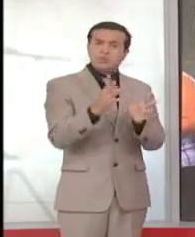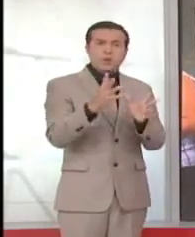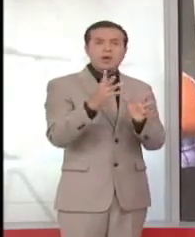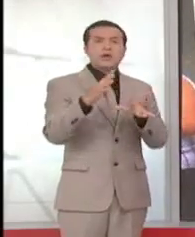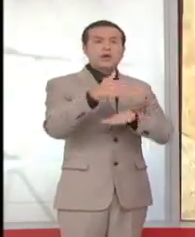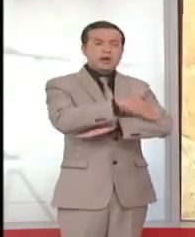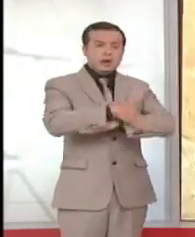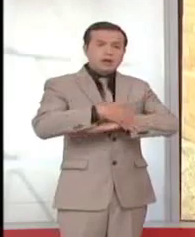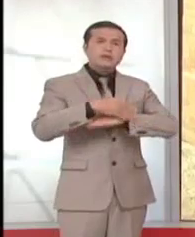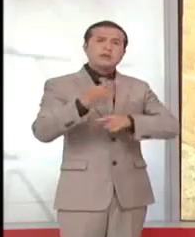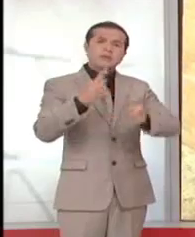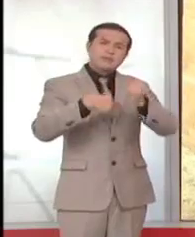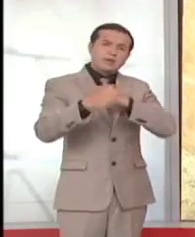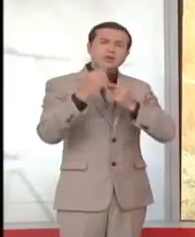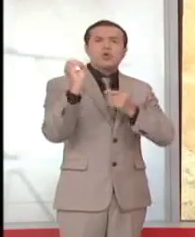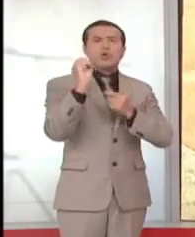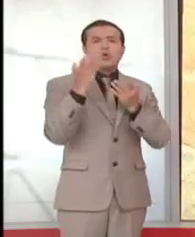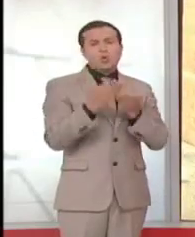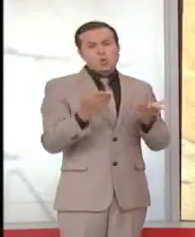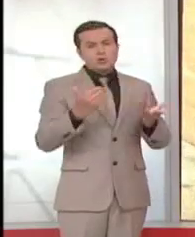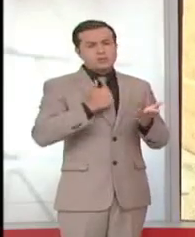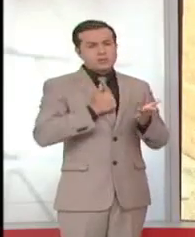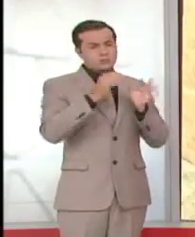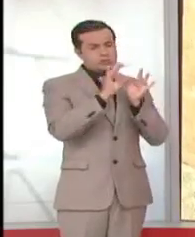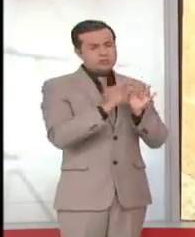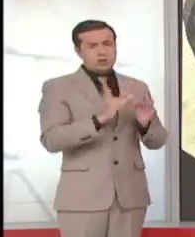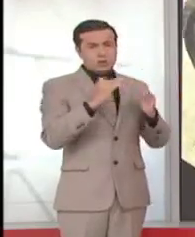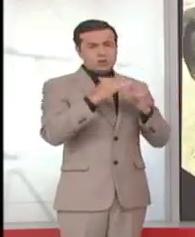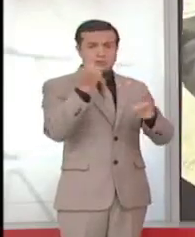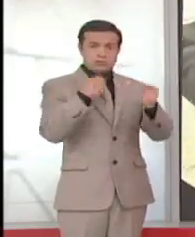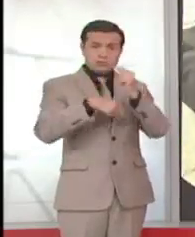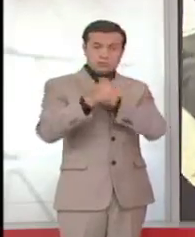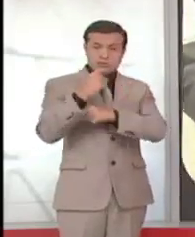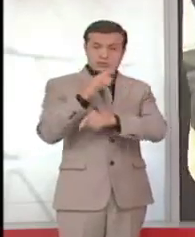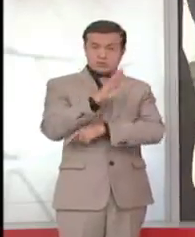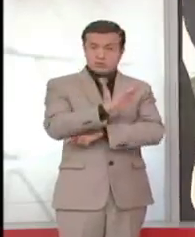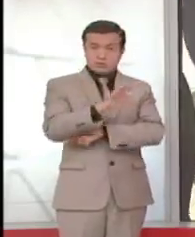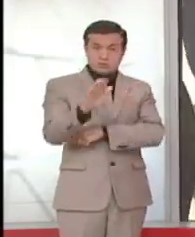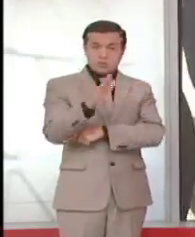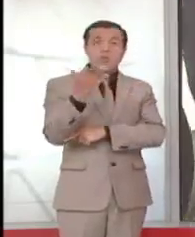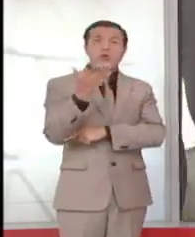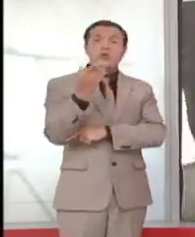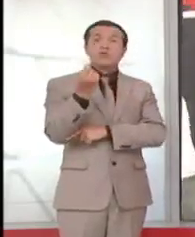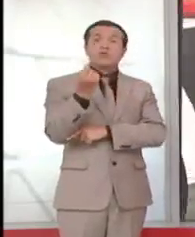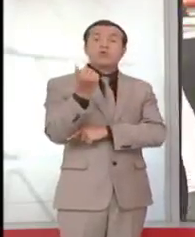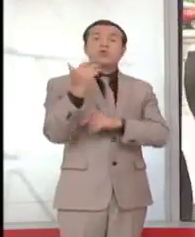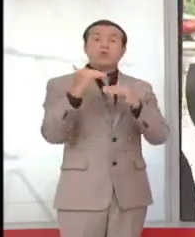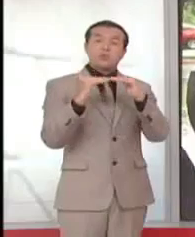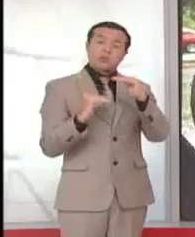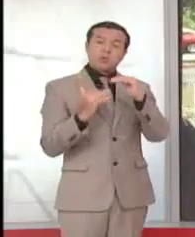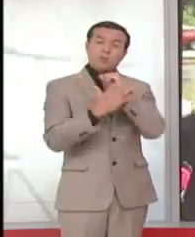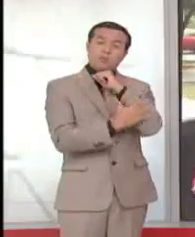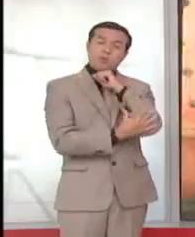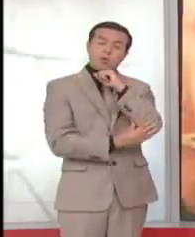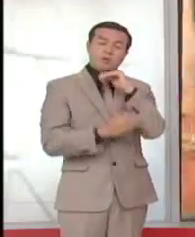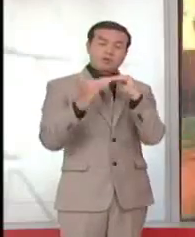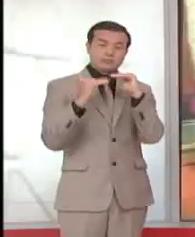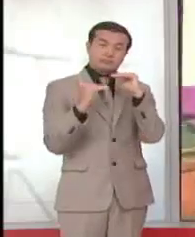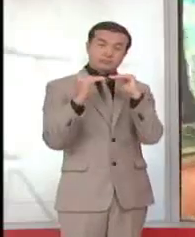calle o producen artículos que fabrican en sus hogares. Suelen estar apenas por debajo o sobre la línea de pobreza, que en general se fija en